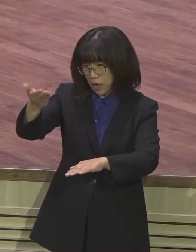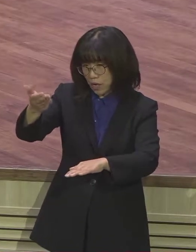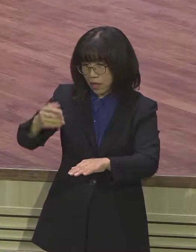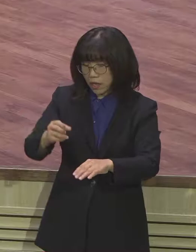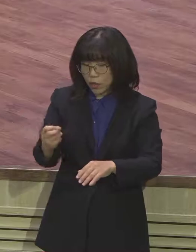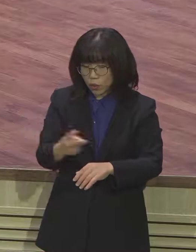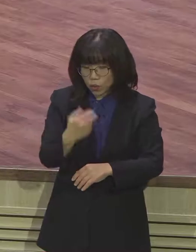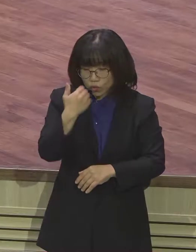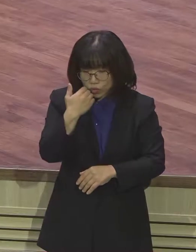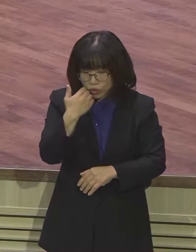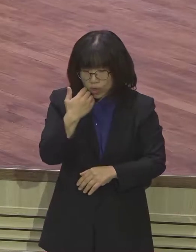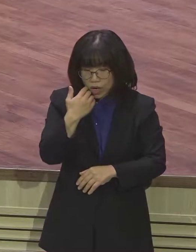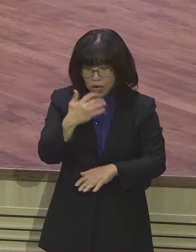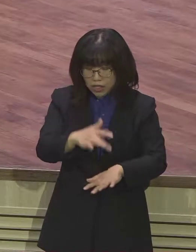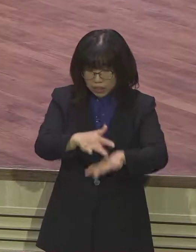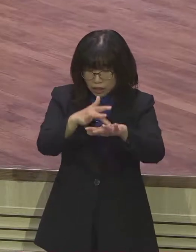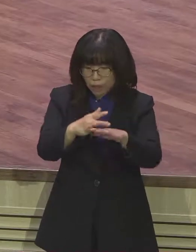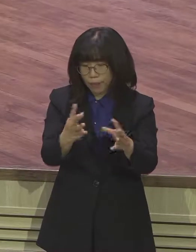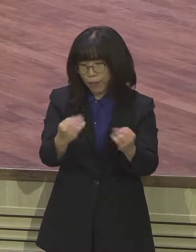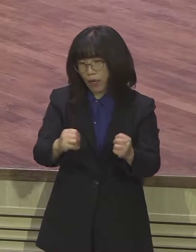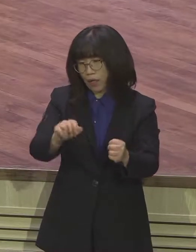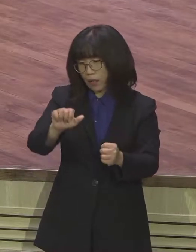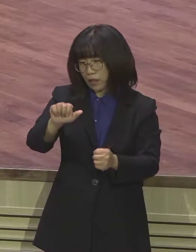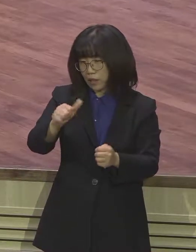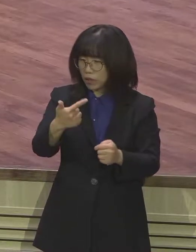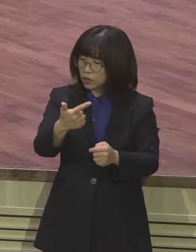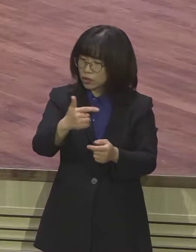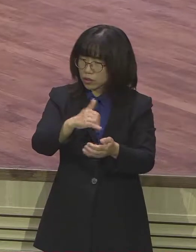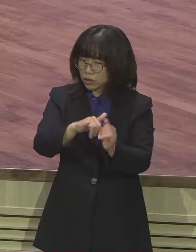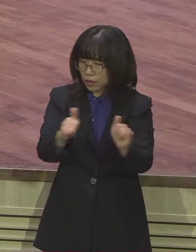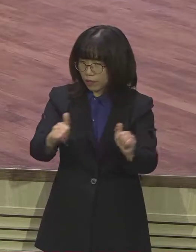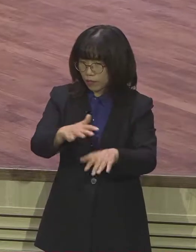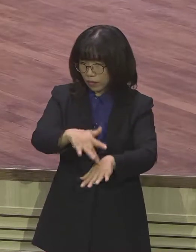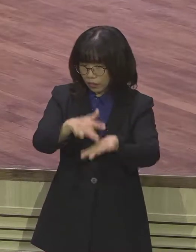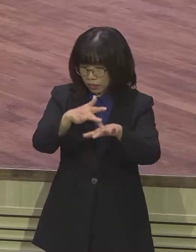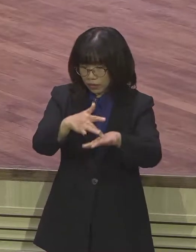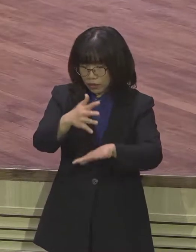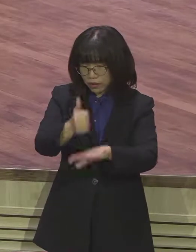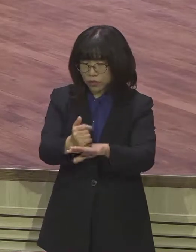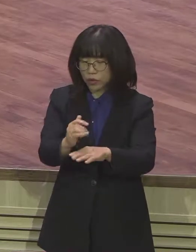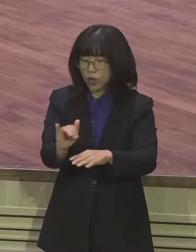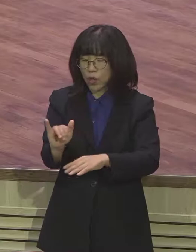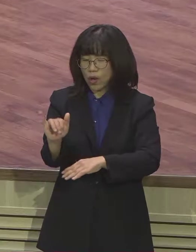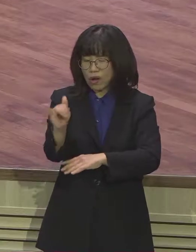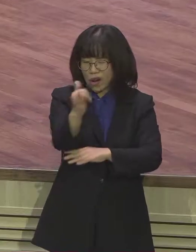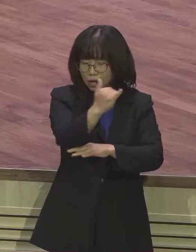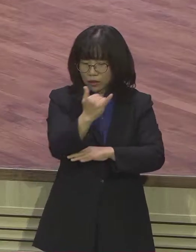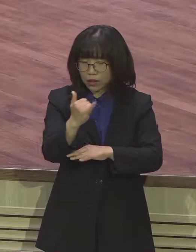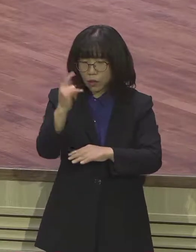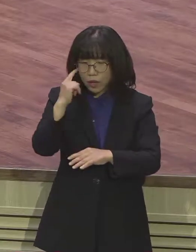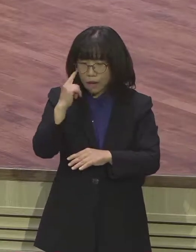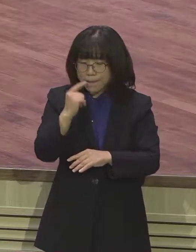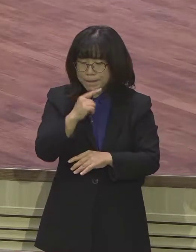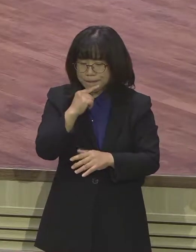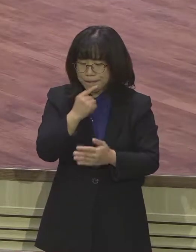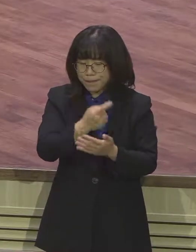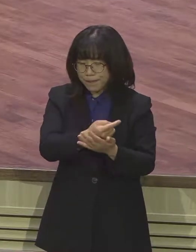방역들을 많이 했었습니다. 그래서 저는 기초가 든든하지 않은 정말 모래지은 인생 이런 부실공사 하면